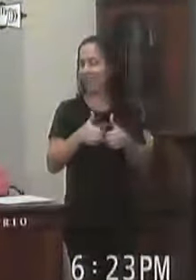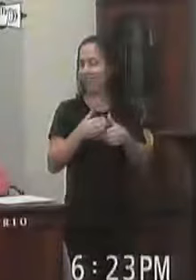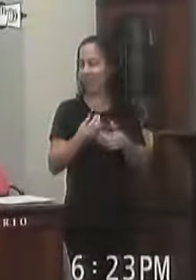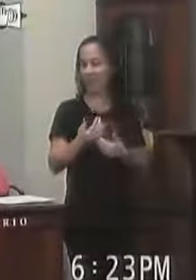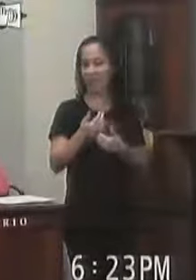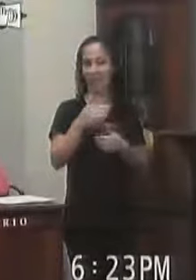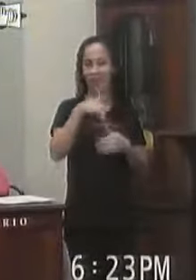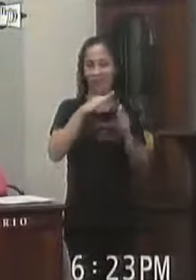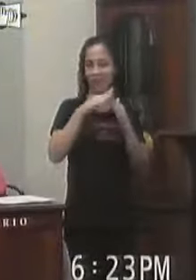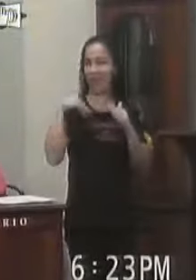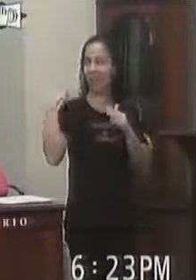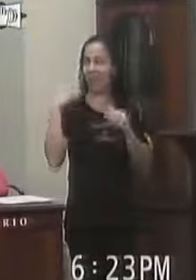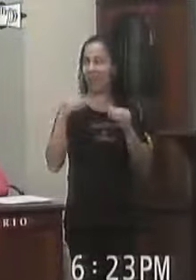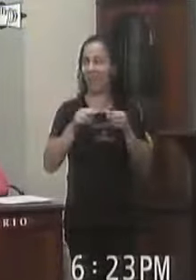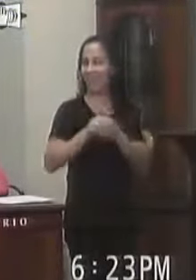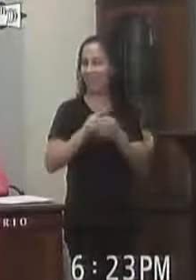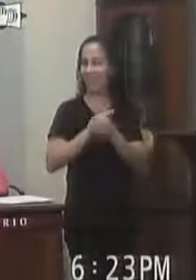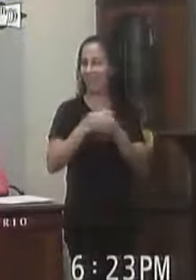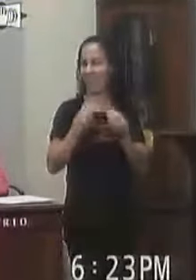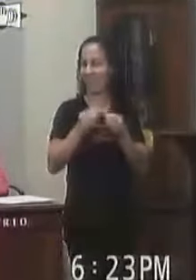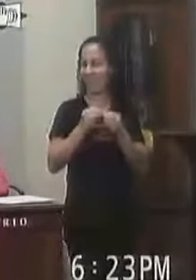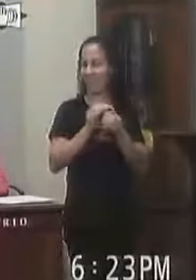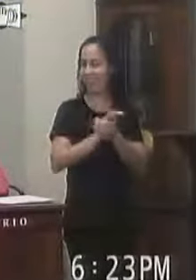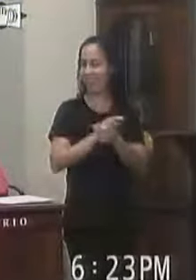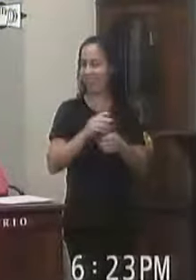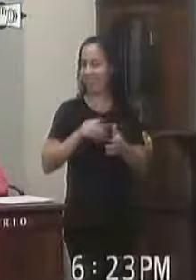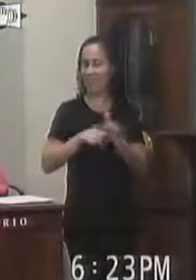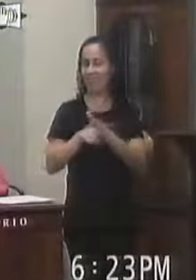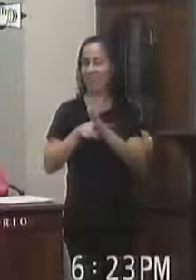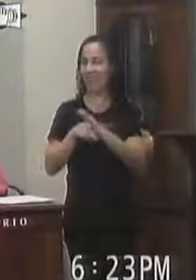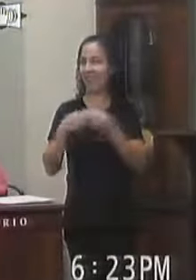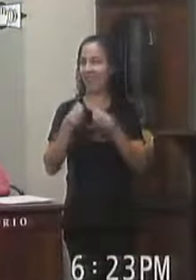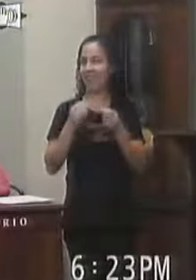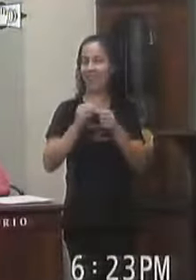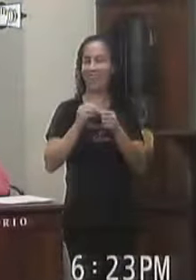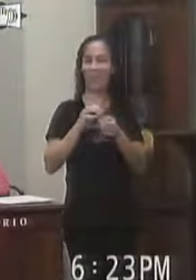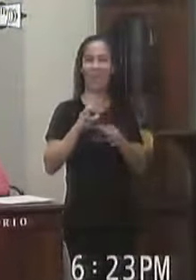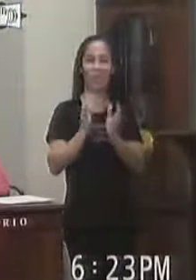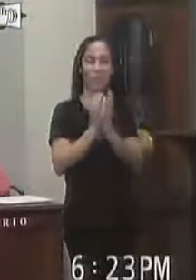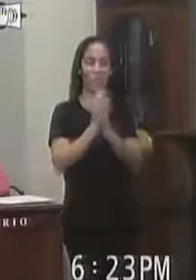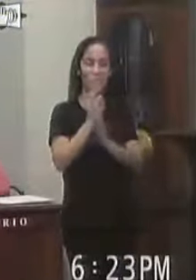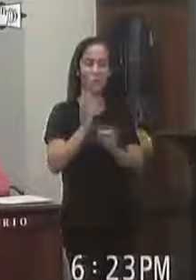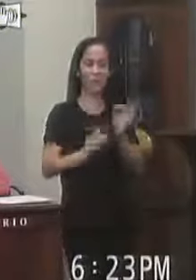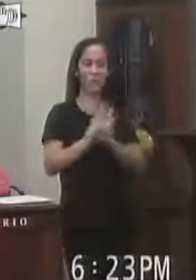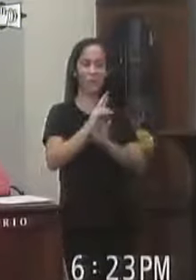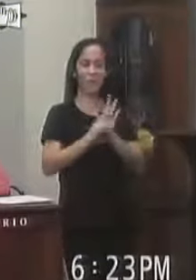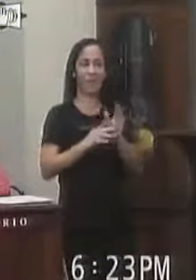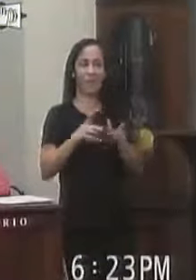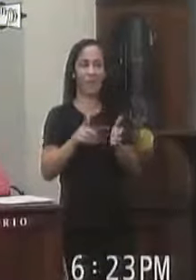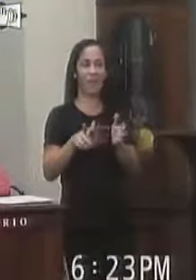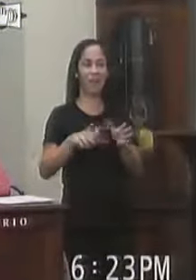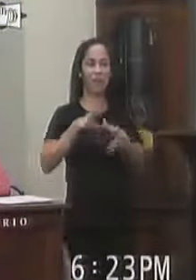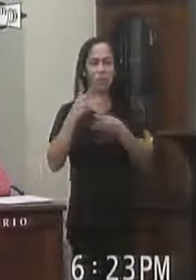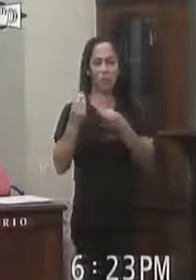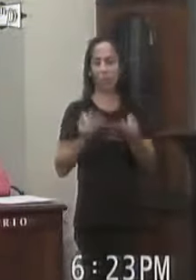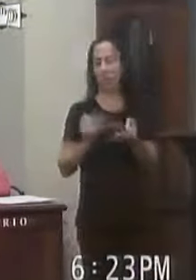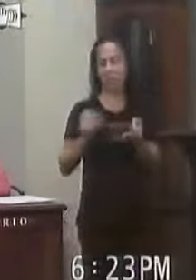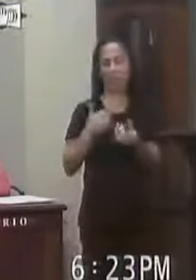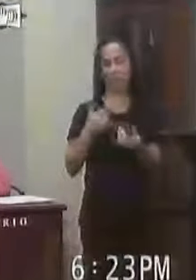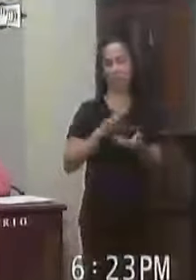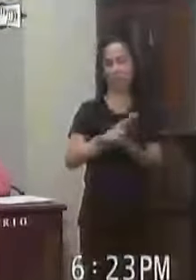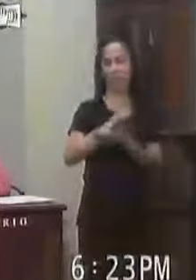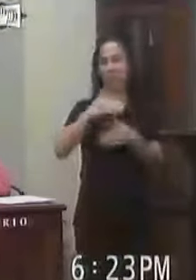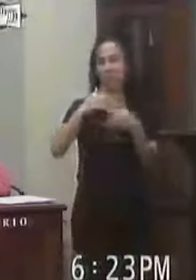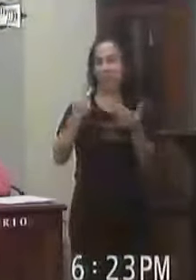Da fundamentação O devido projeto de alução Recebeu a devida apreciação Desta comissão Quanto ao aspecto Constitucional Legal e jurídico Nos termos